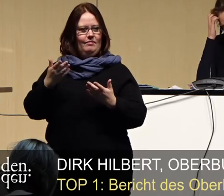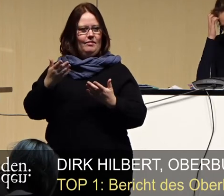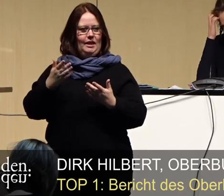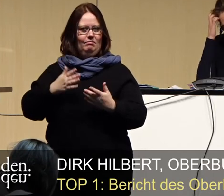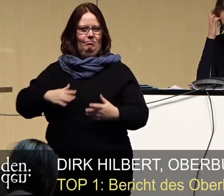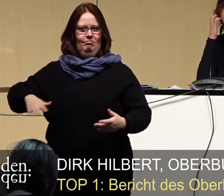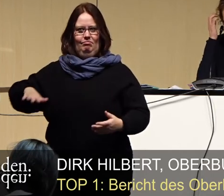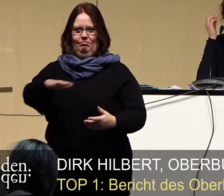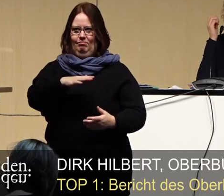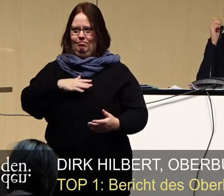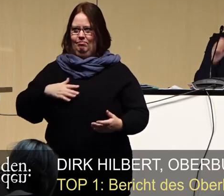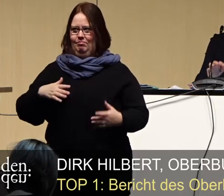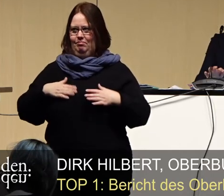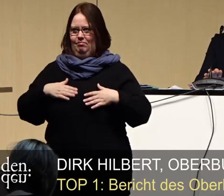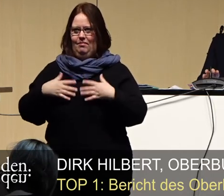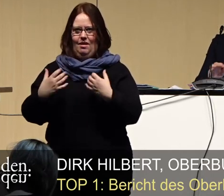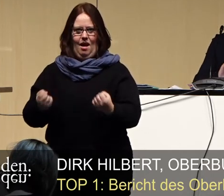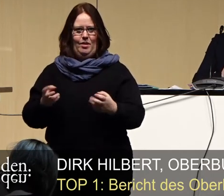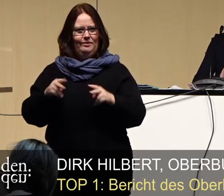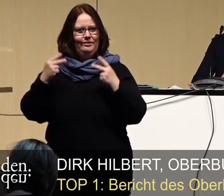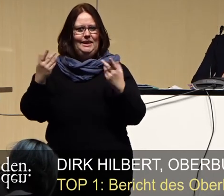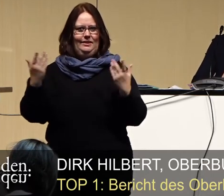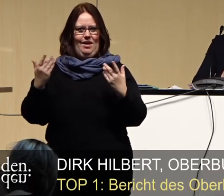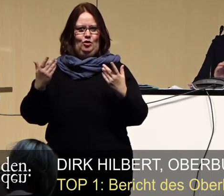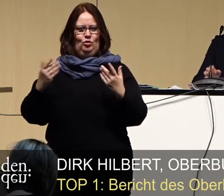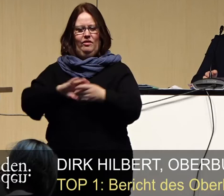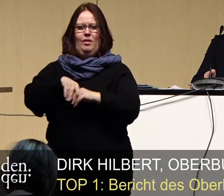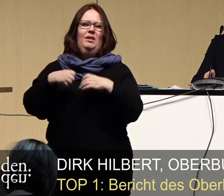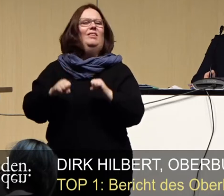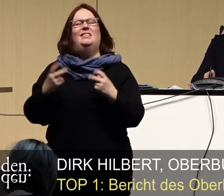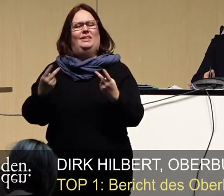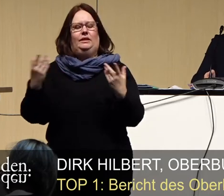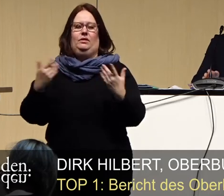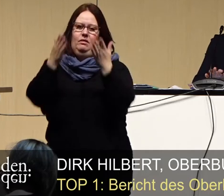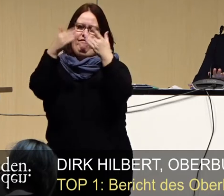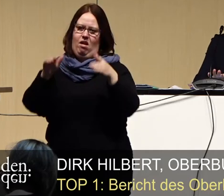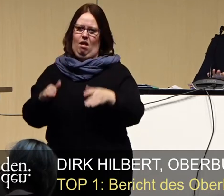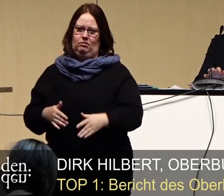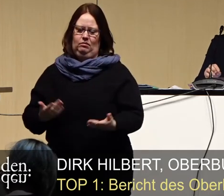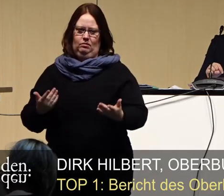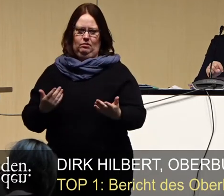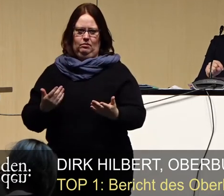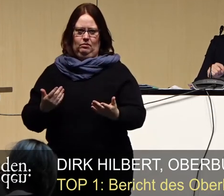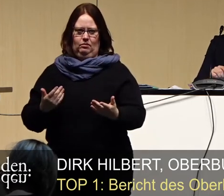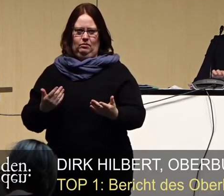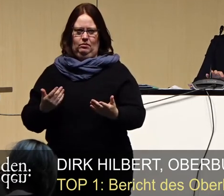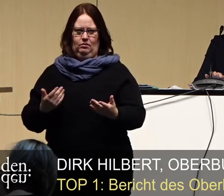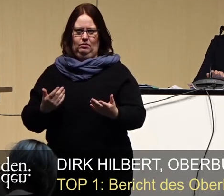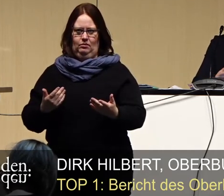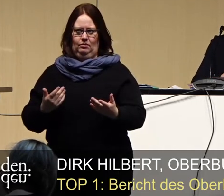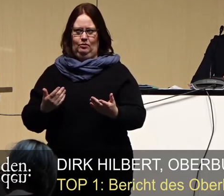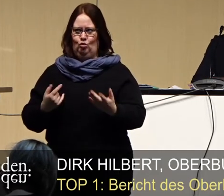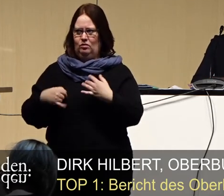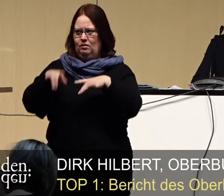Land das wichtigste Familienfest Weihnachten. Und wenn wir